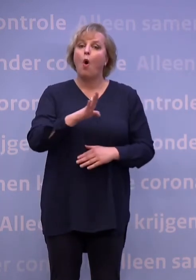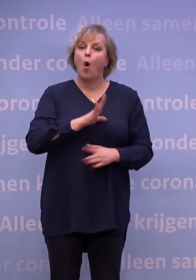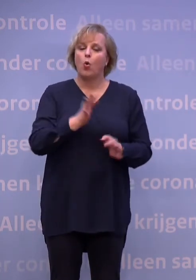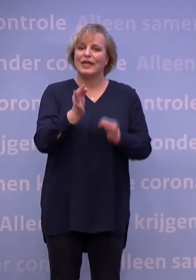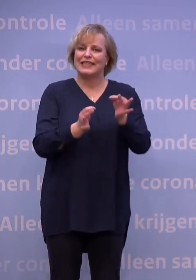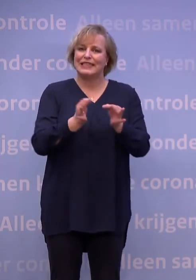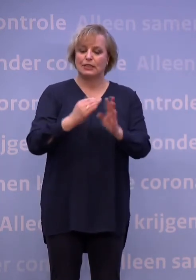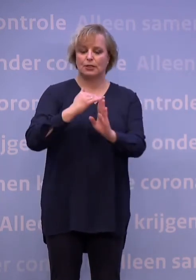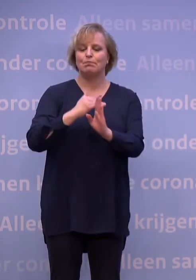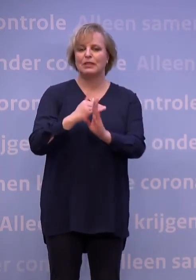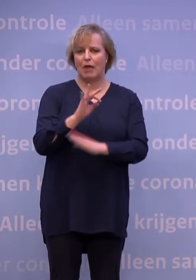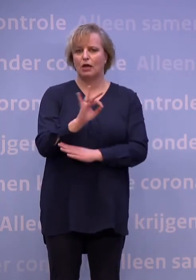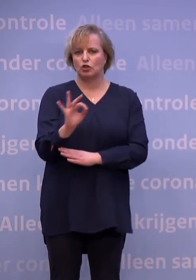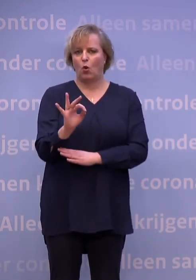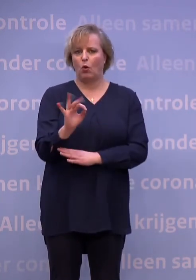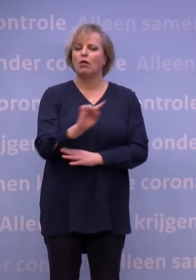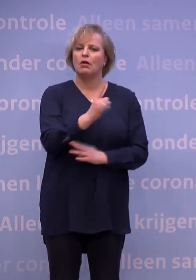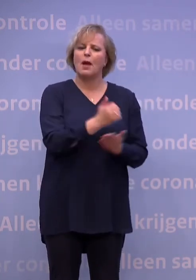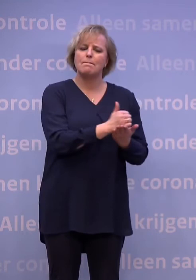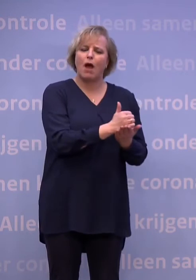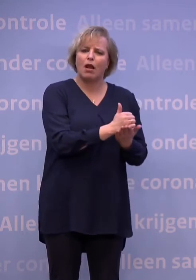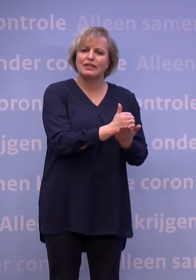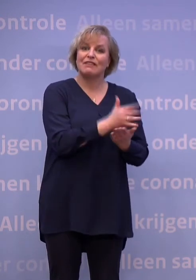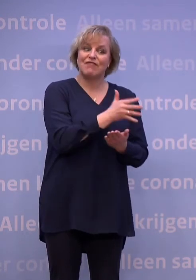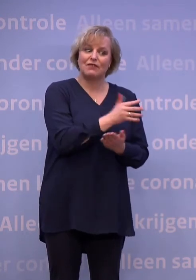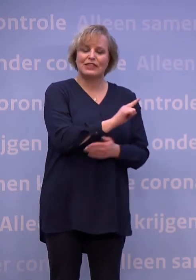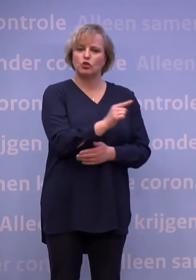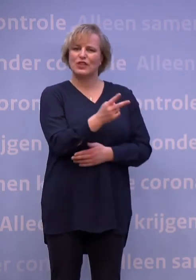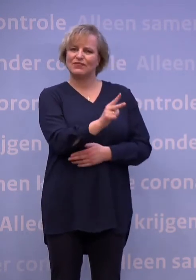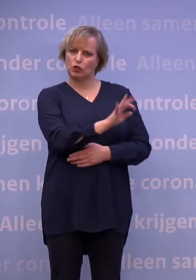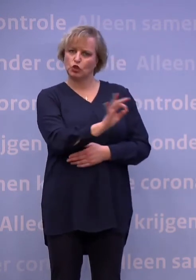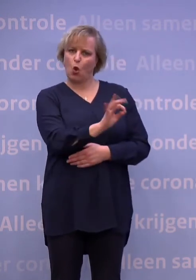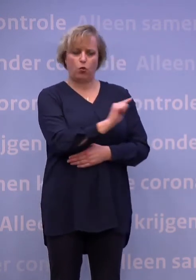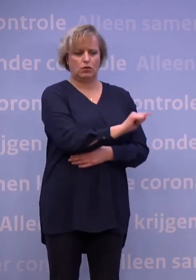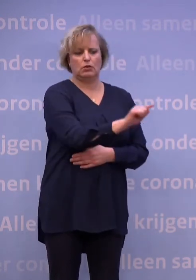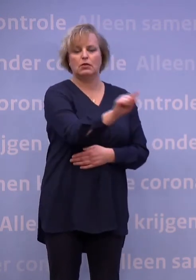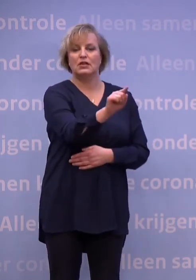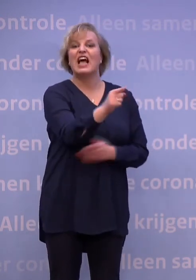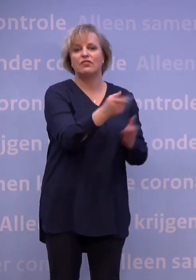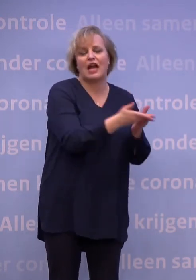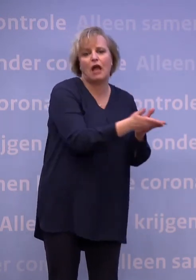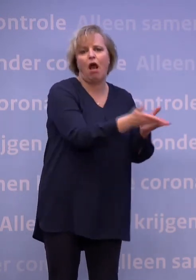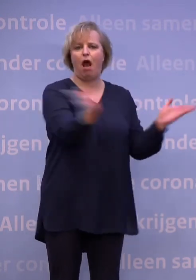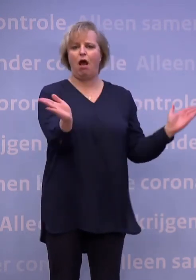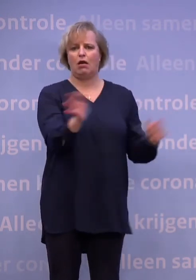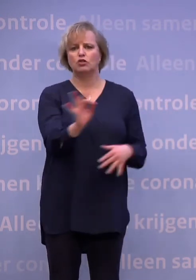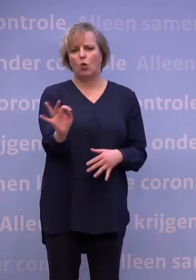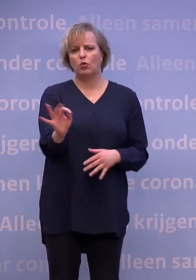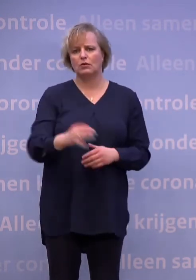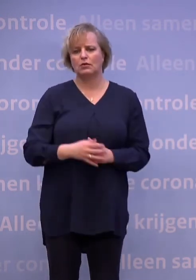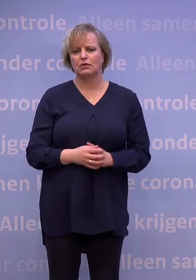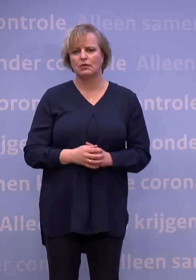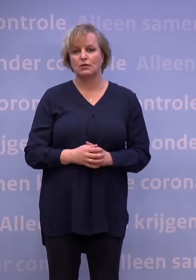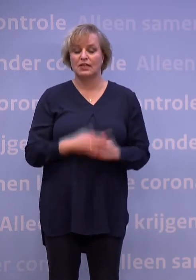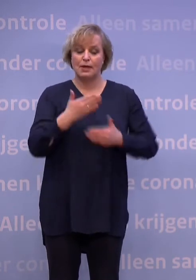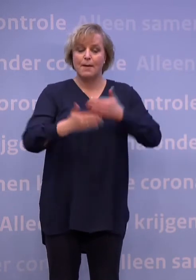op middelbare scholen. Eerst met een pilot met 15 tot 20 scholen, maar daarna willen we dat op alle middelbare scholen mogelijk maken. Op